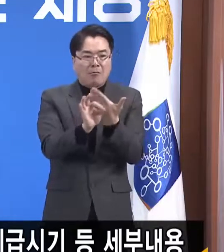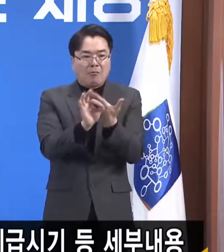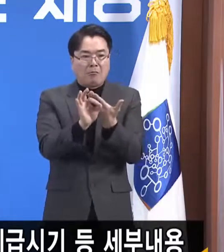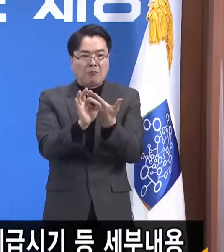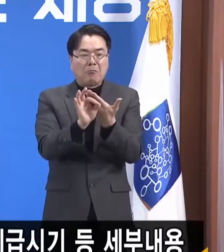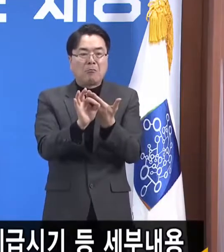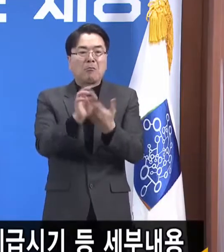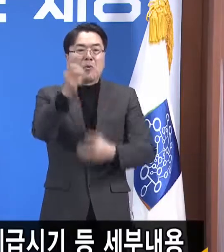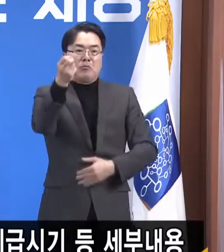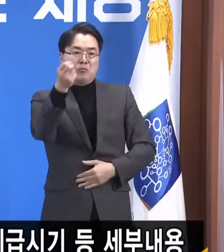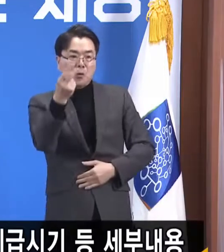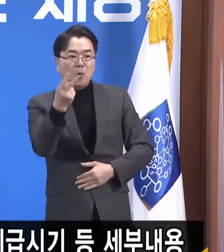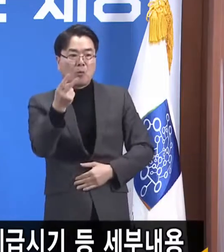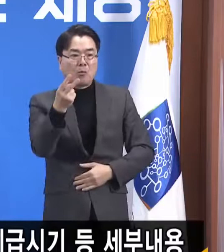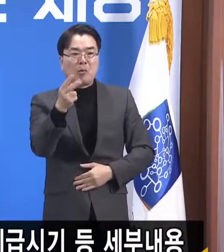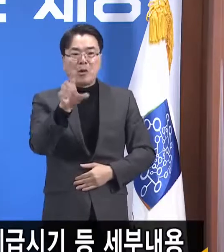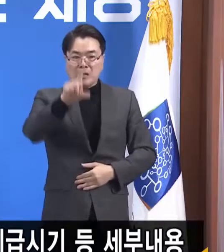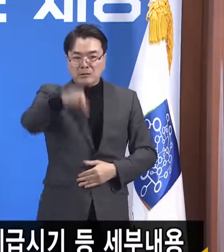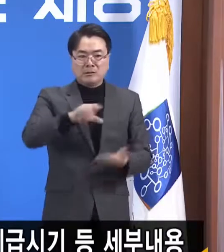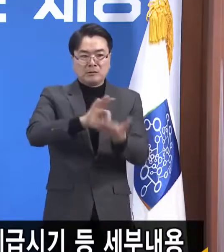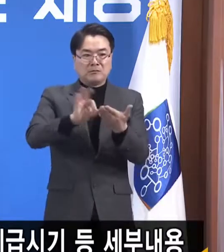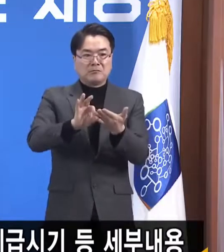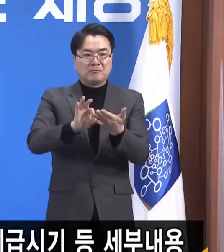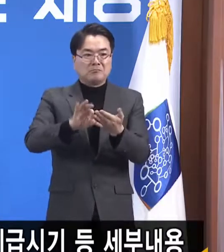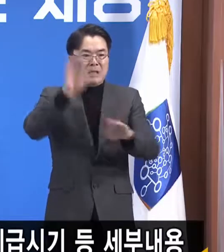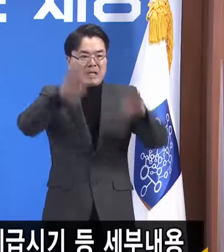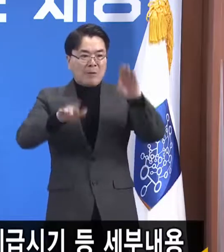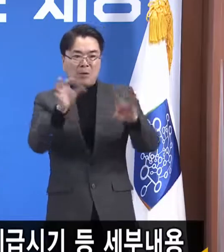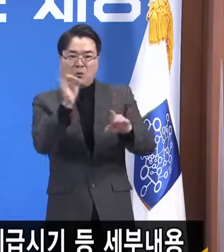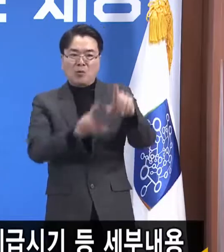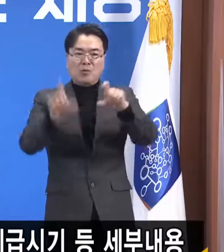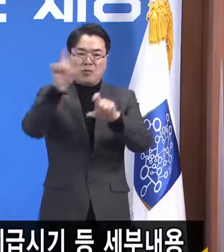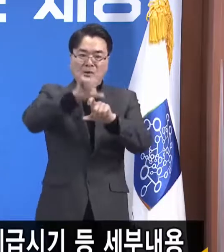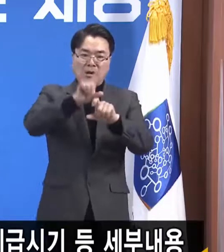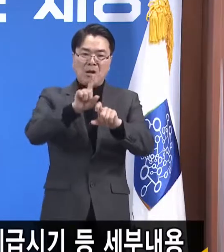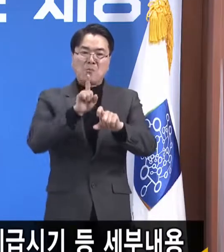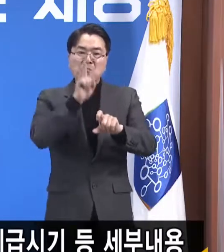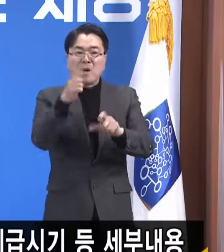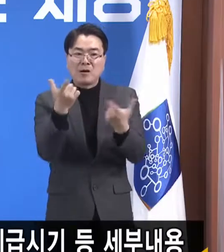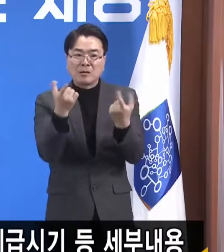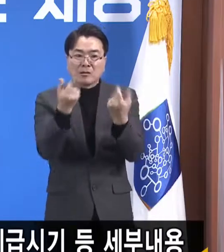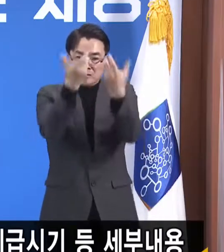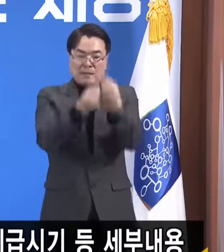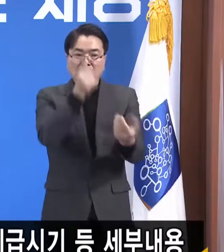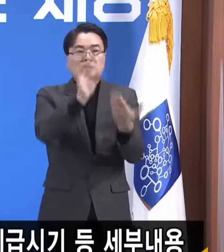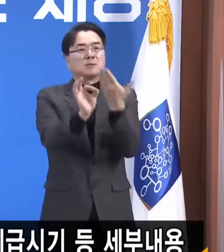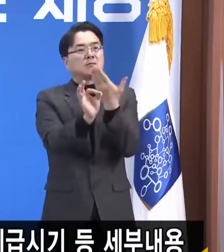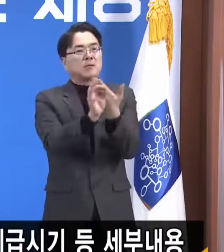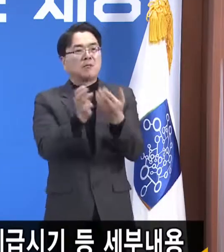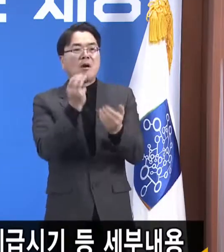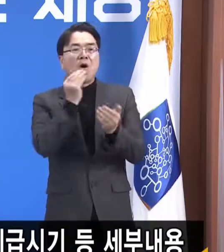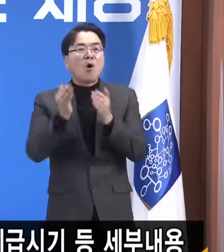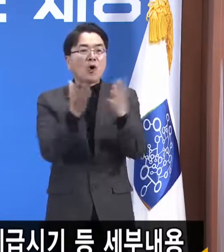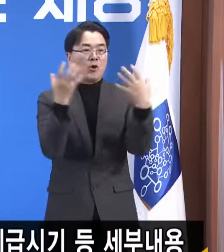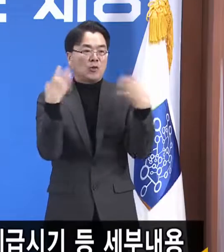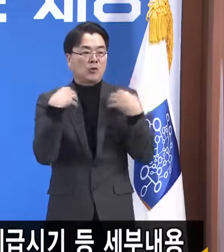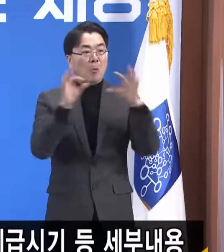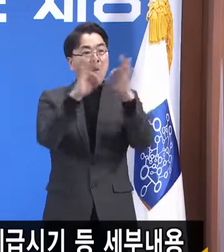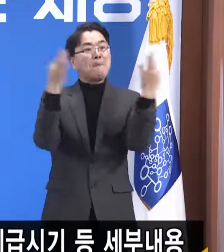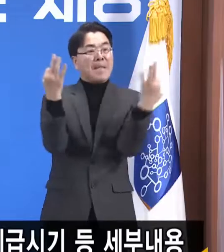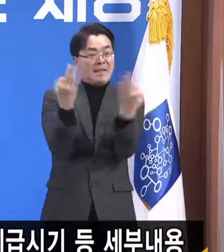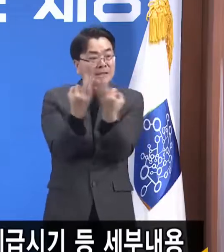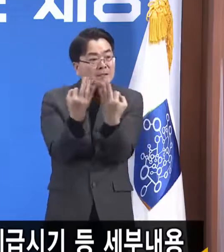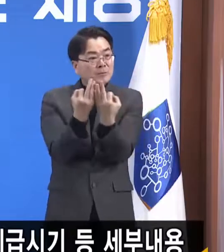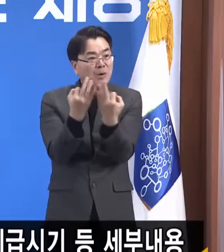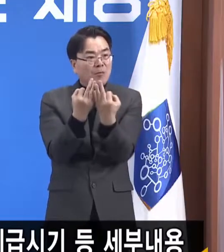할인거래입니다. 할인거래나 차별행위를 발견하시게 되면 경기도의 트위터나 페이스북, 인스타그램이나 블로그